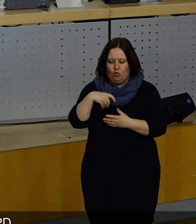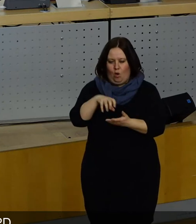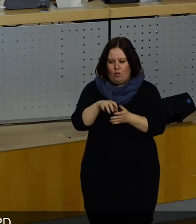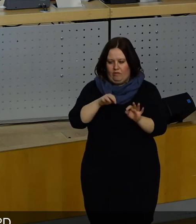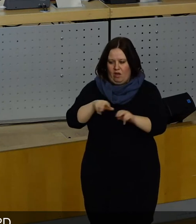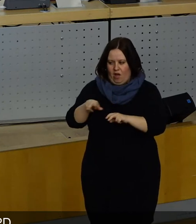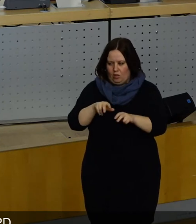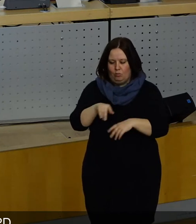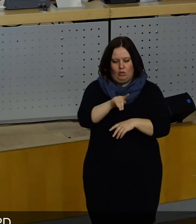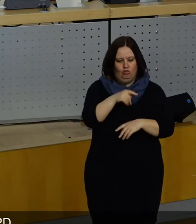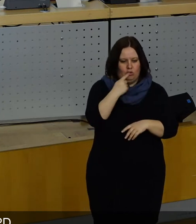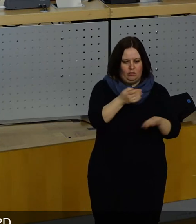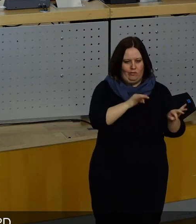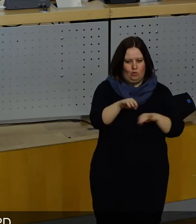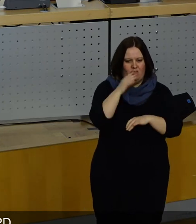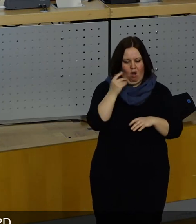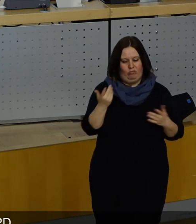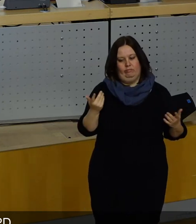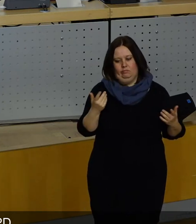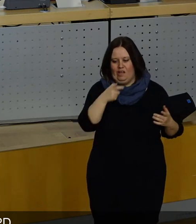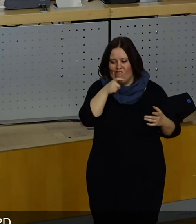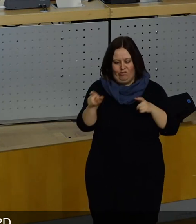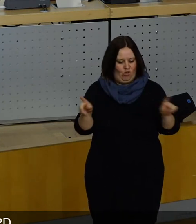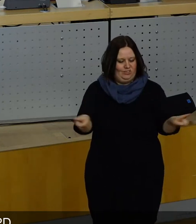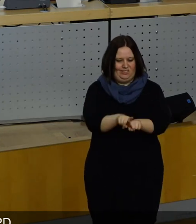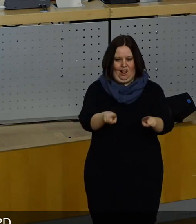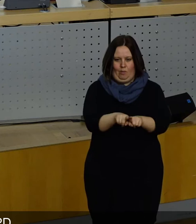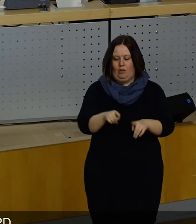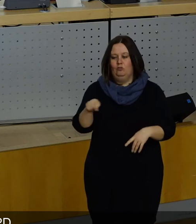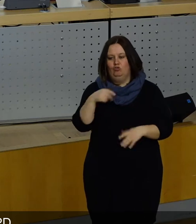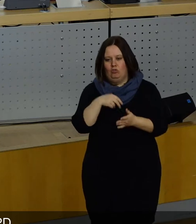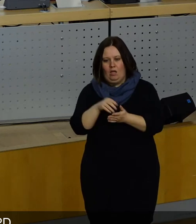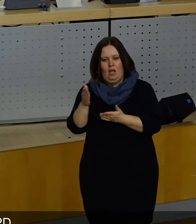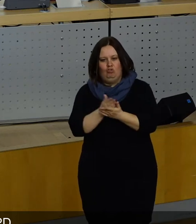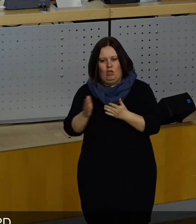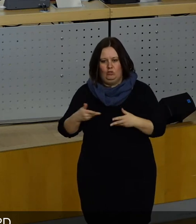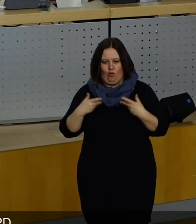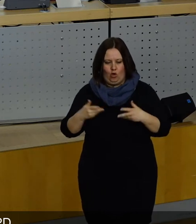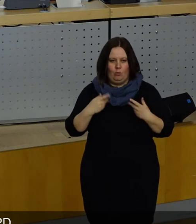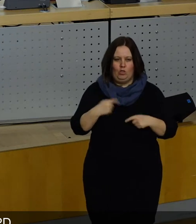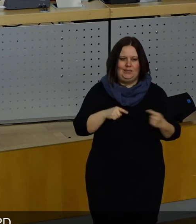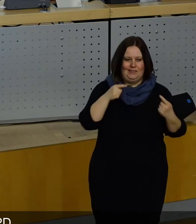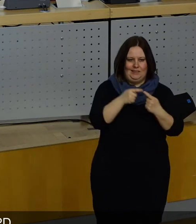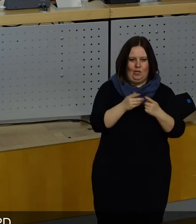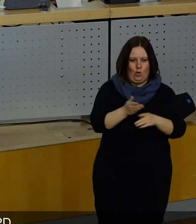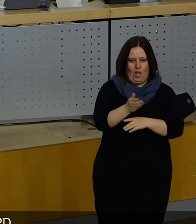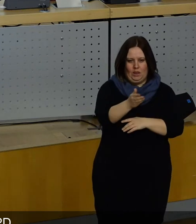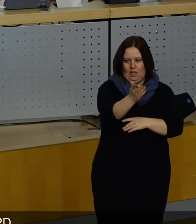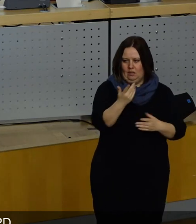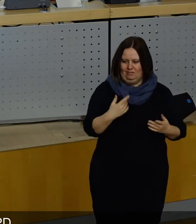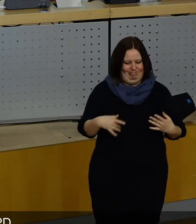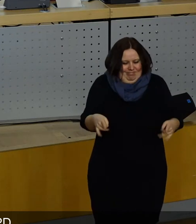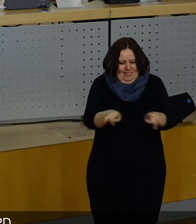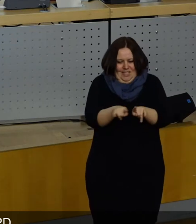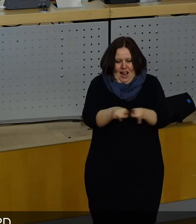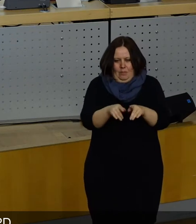Verwaltung. Bei Ihnen steht Führungserfahrung. Gut, kann man sich über die Begriffe streiten. Hier steht Entscheidungsfreude. Bei Ihnen steht zielorientiertes Arbeiten.